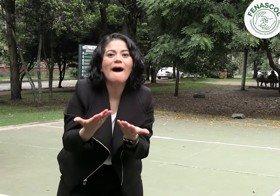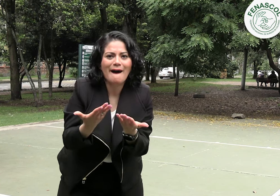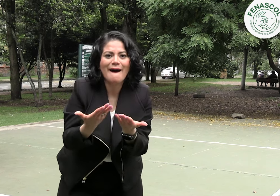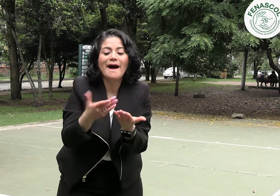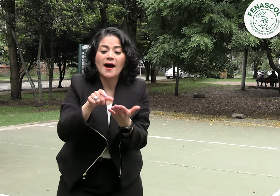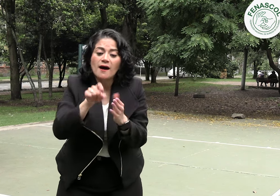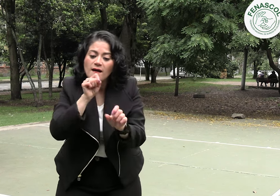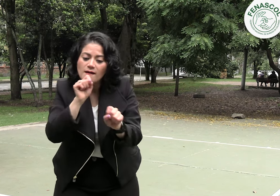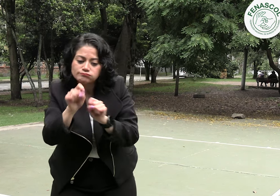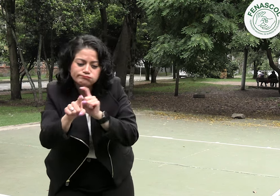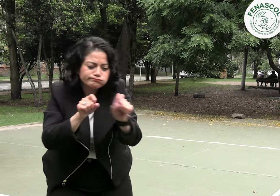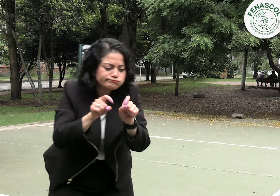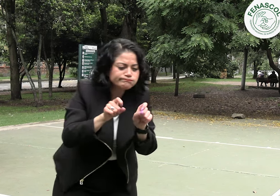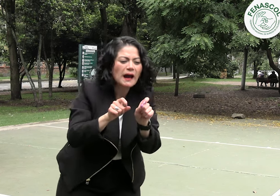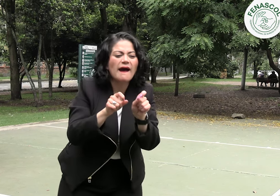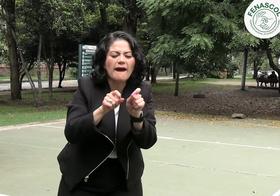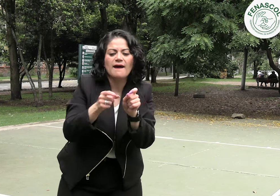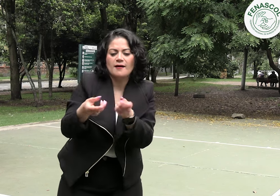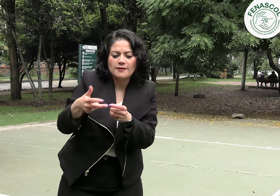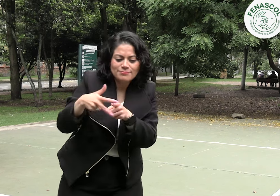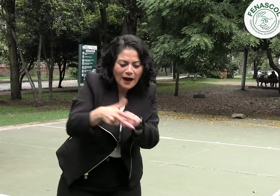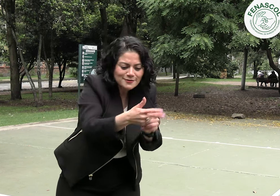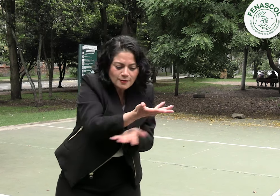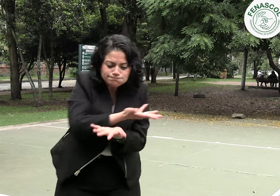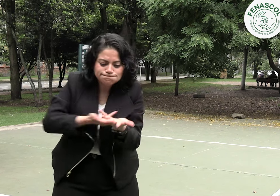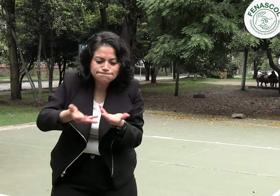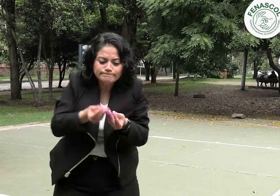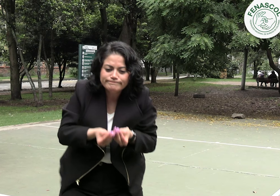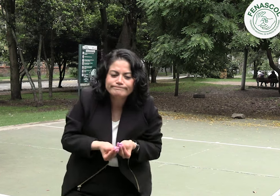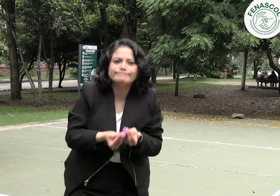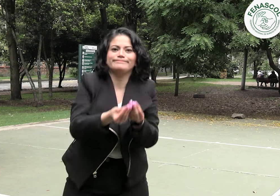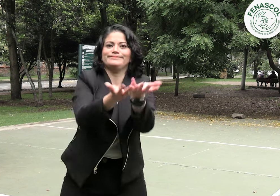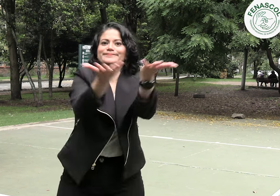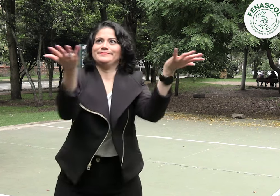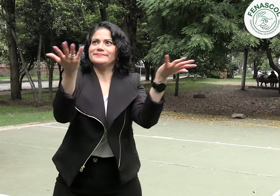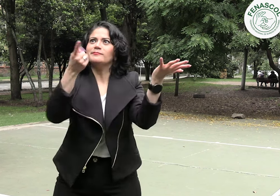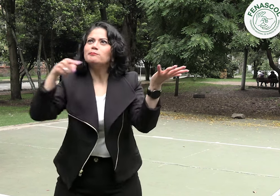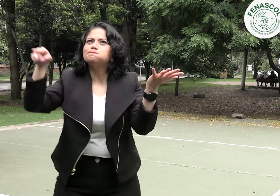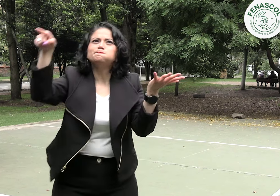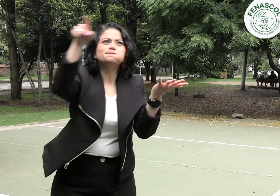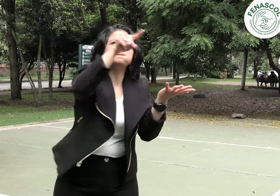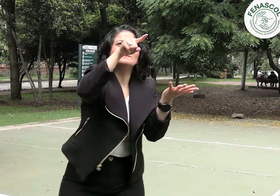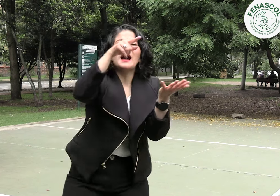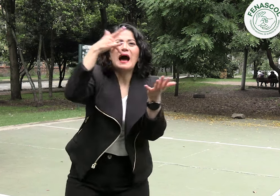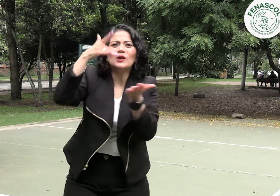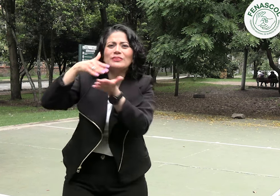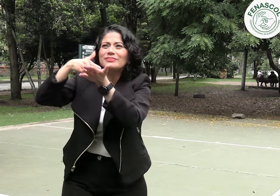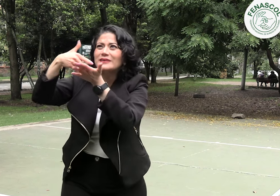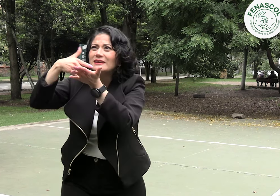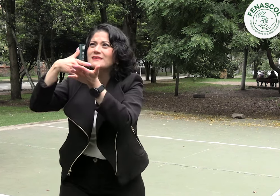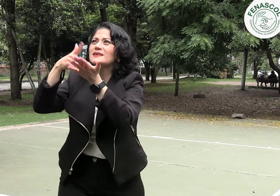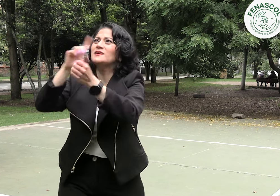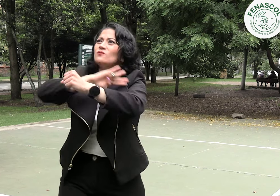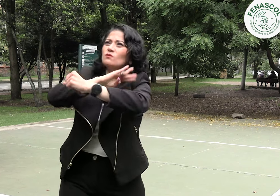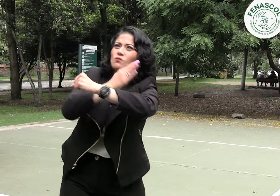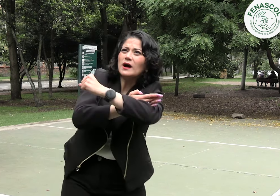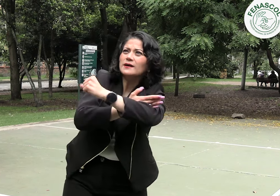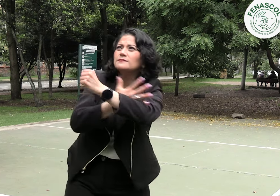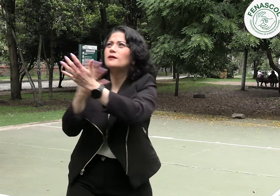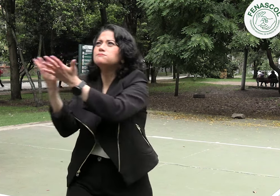para las asociaciones a nivel nacional, se realiza análisis de encuestas para identificar debilidades y fortalezas. Este análisis